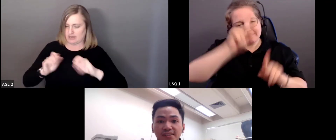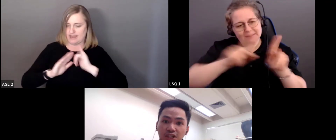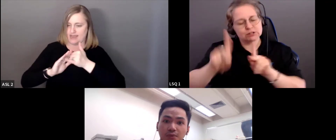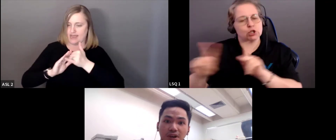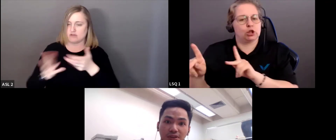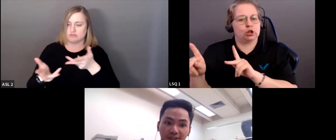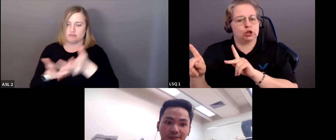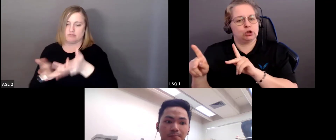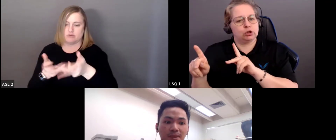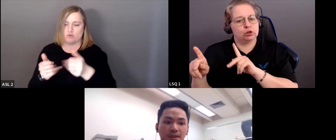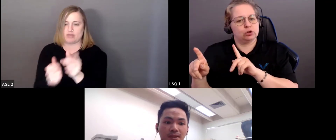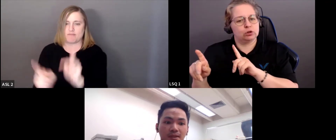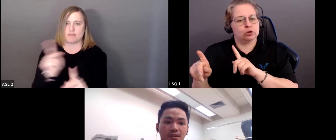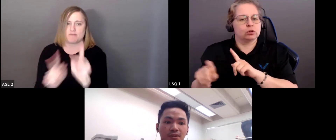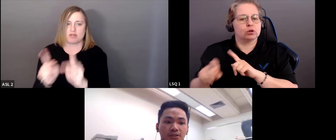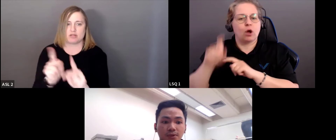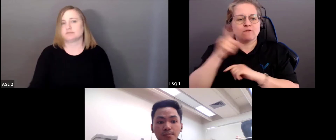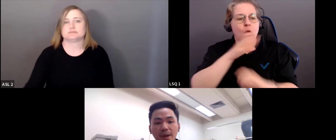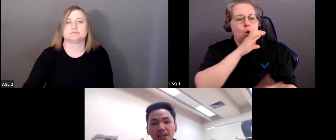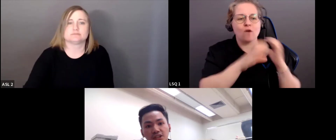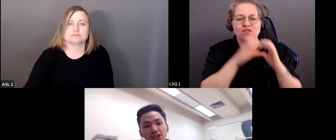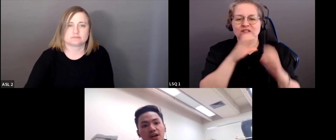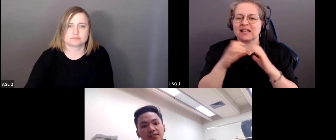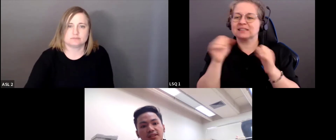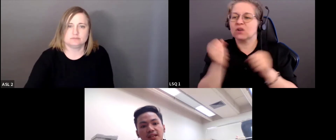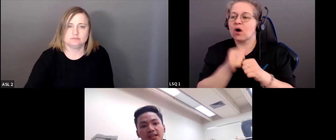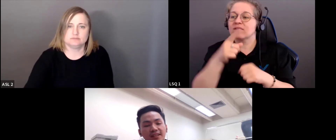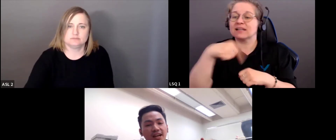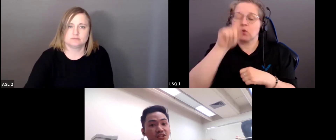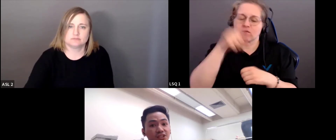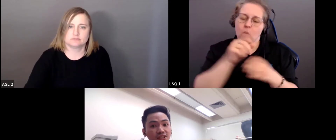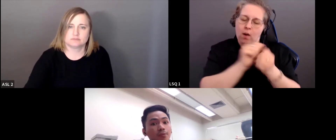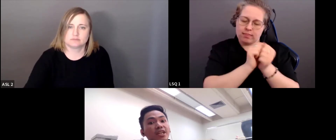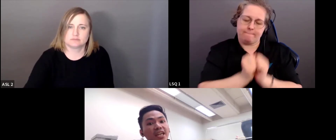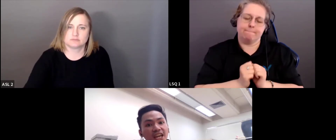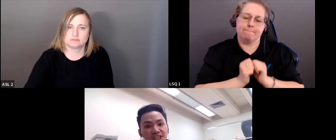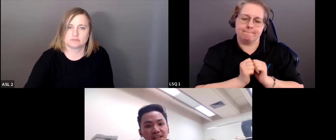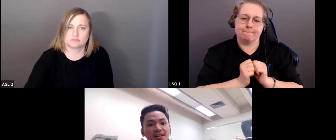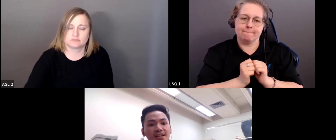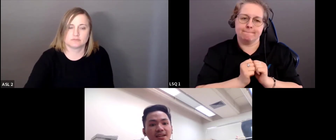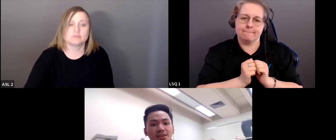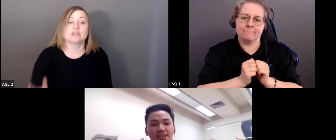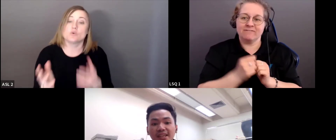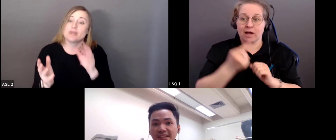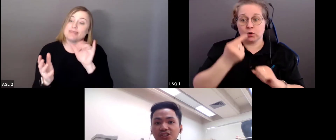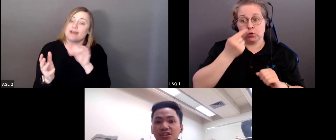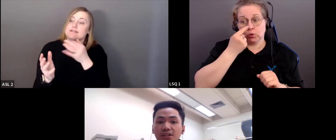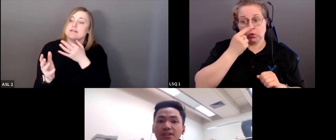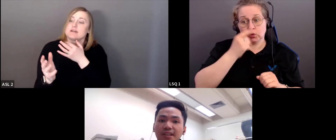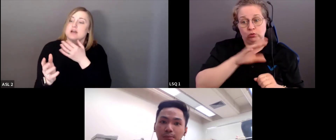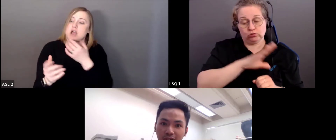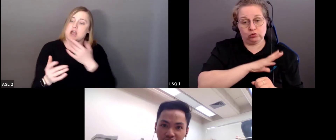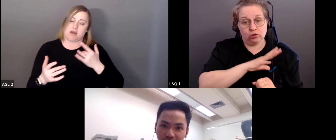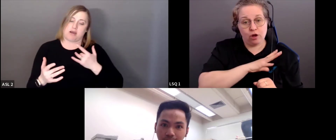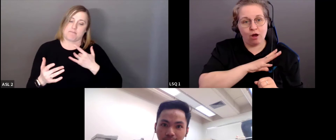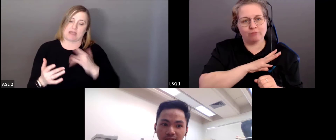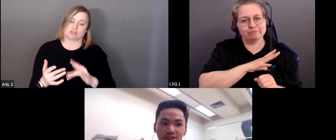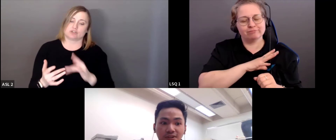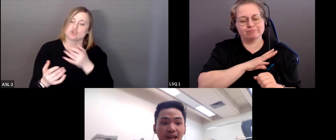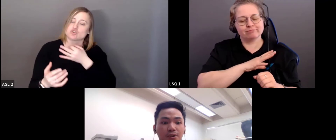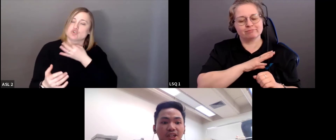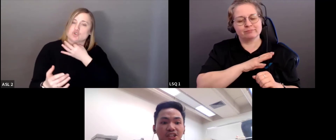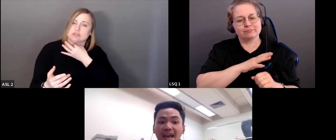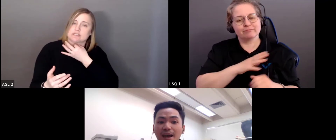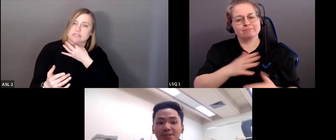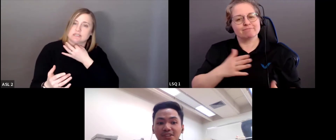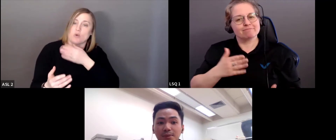dont on a des conversations avec les autres. Donc, avec cette curiosité bienveillante, on